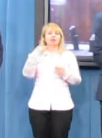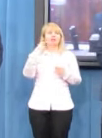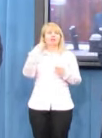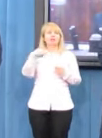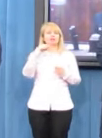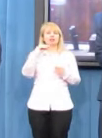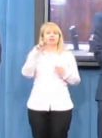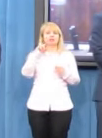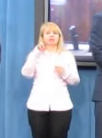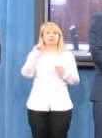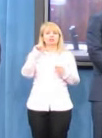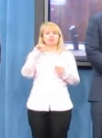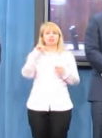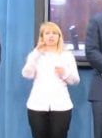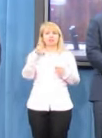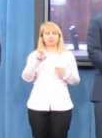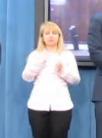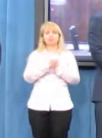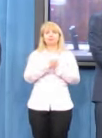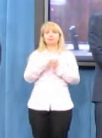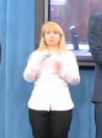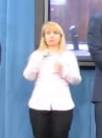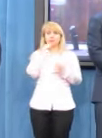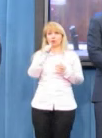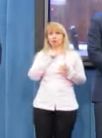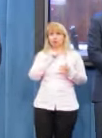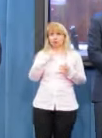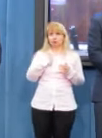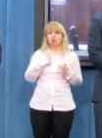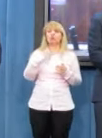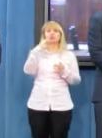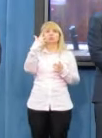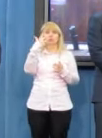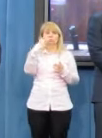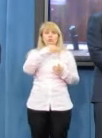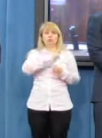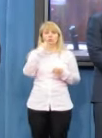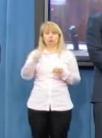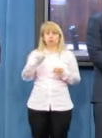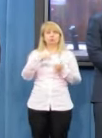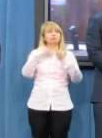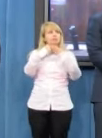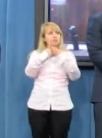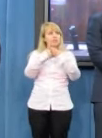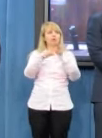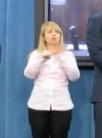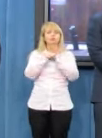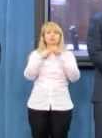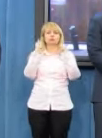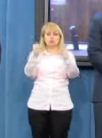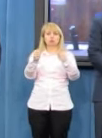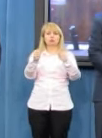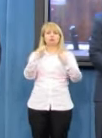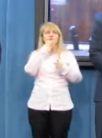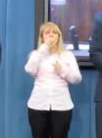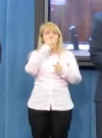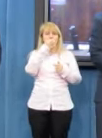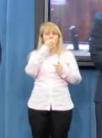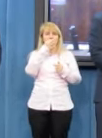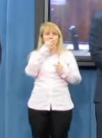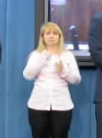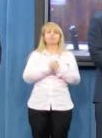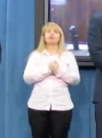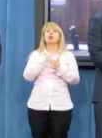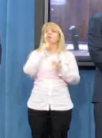Szanowni Państwo, odpowiadając na to pytanie, od dnia wczorajszego trójka posłów przyznała się do złożenia tej poprawki. W dniu